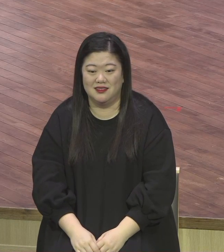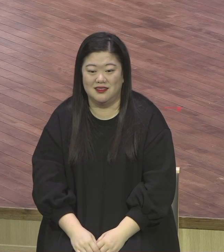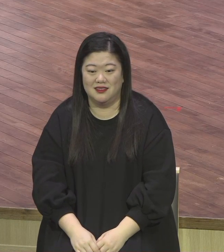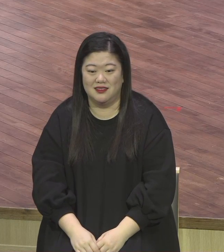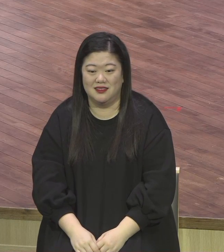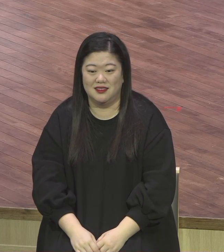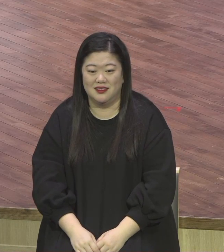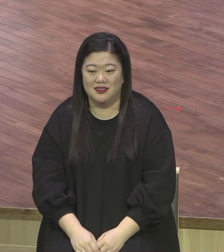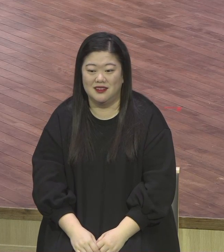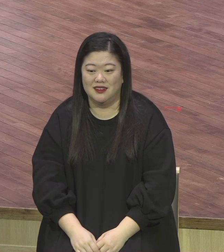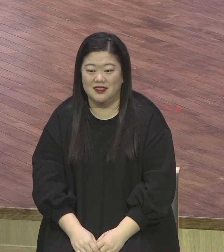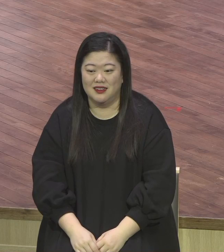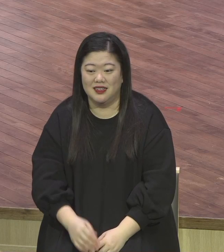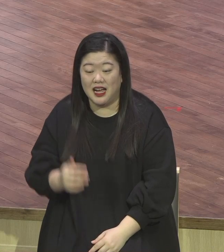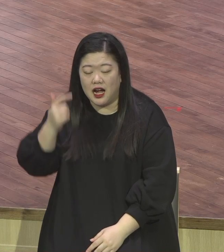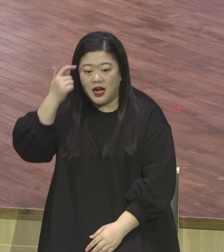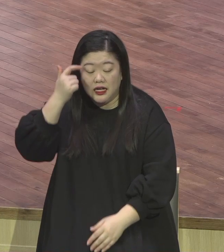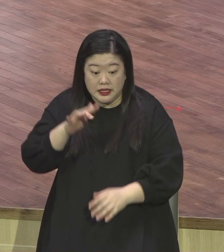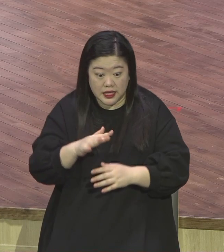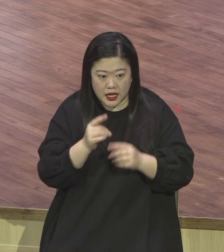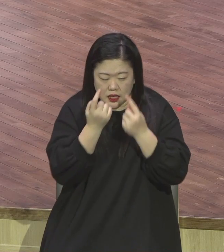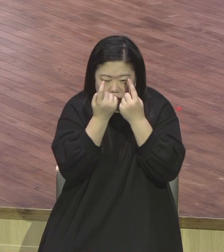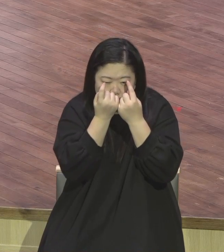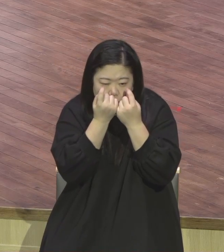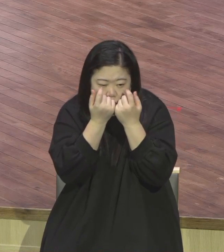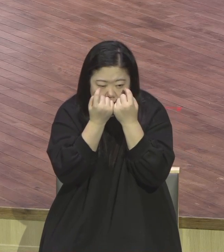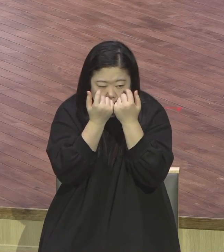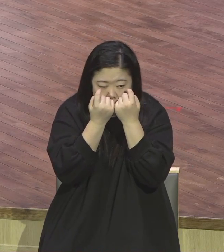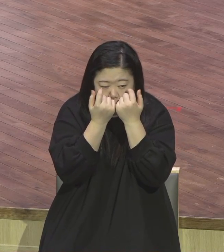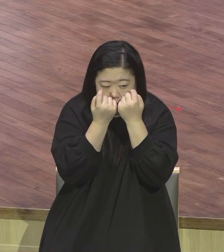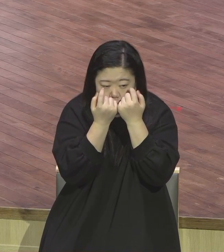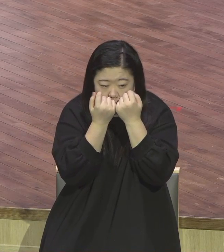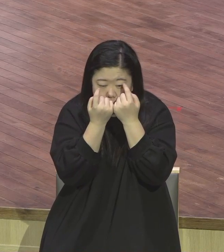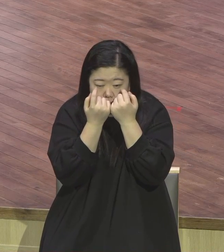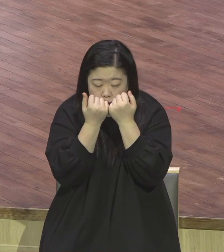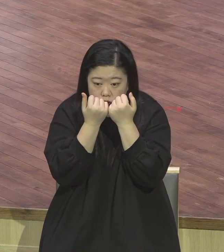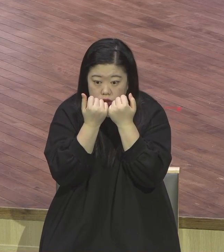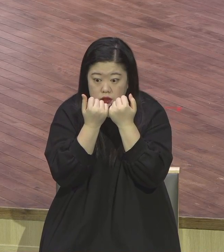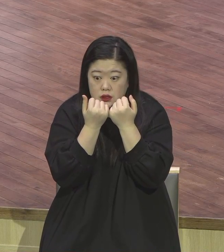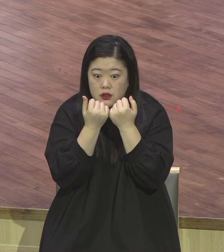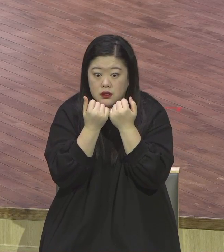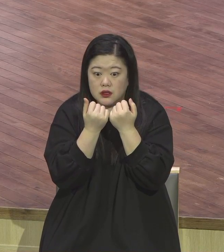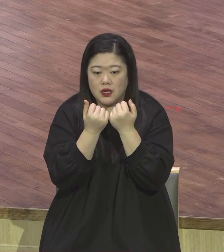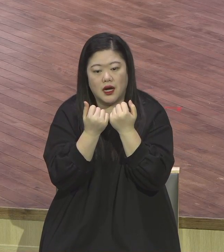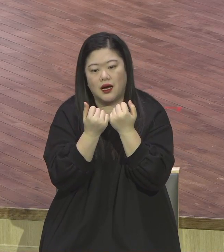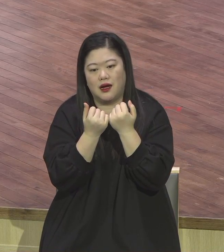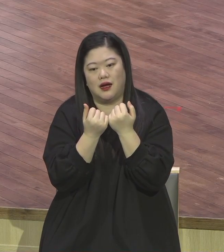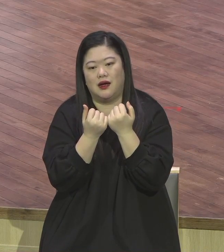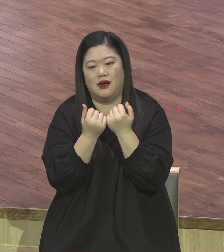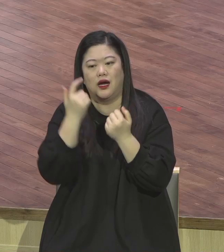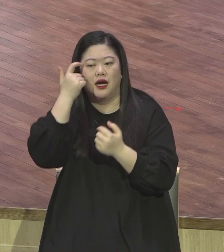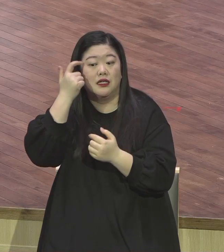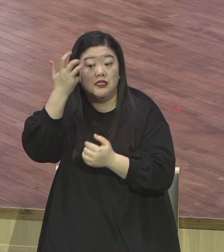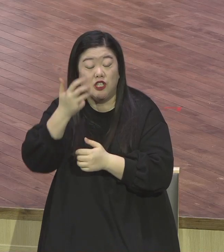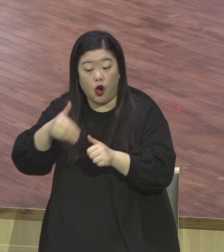영적으로까지 영향을 미쳐요 아시 건방지게 말이야 지가 뭘 안다고 소리를 질러 이게 진짜